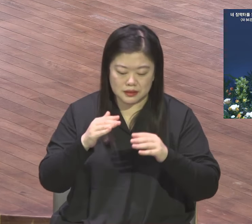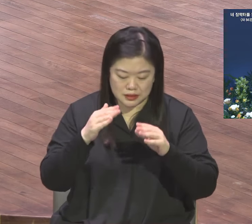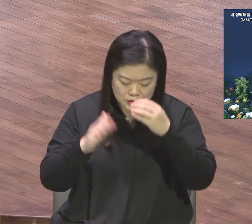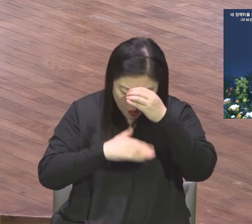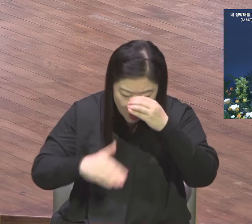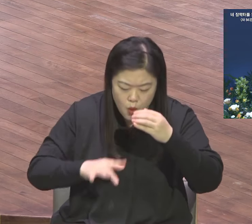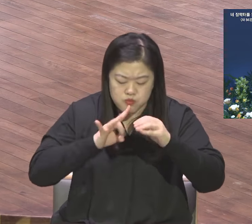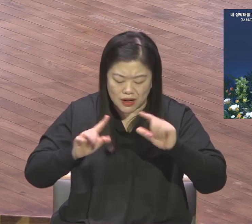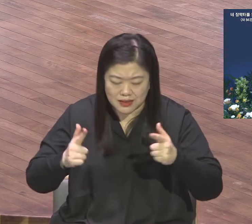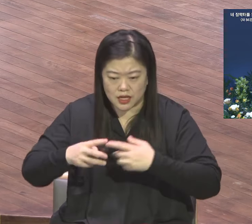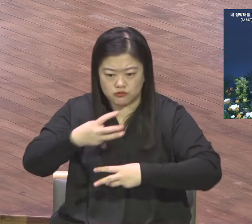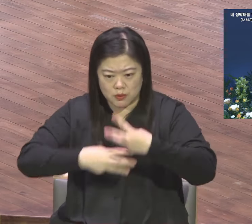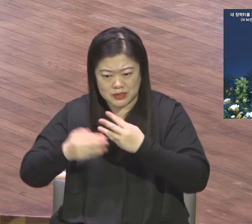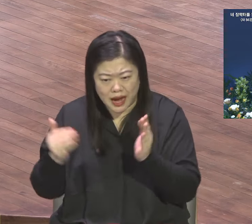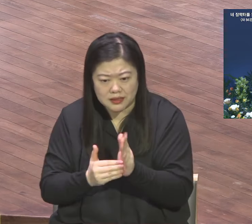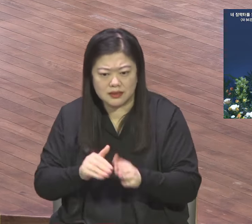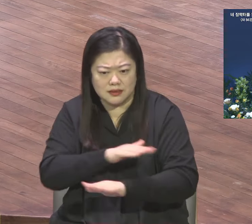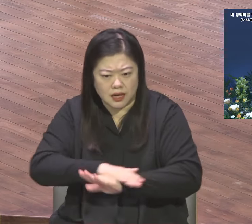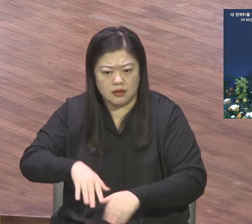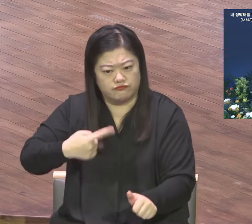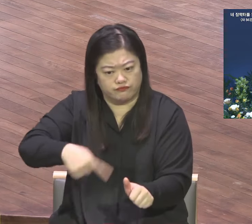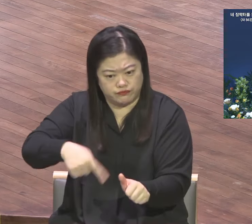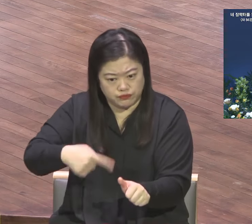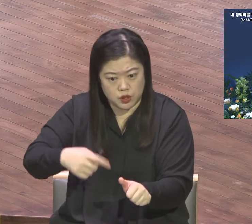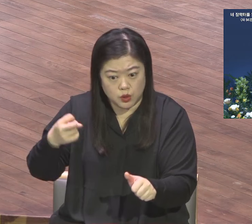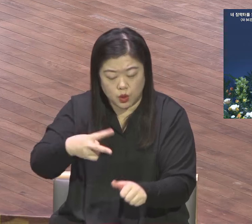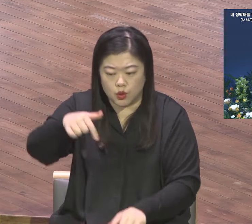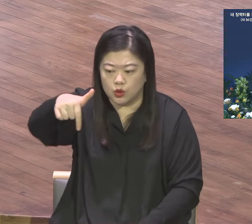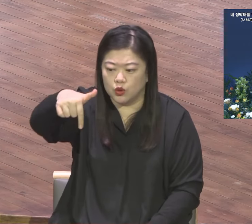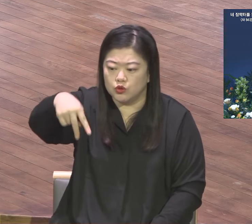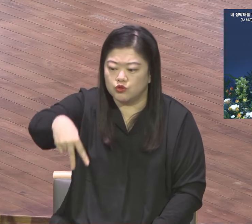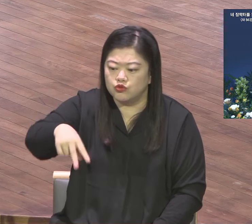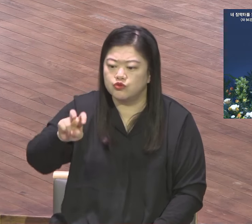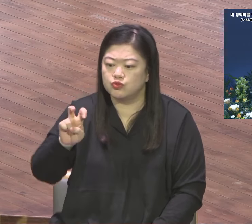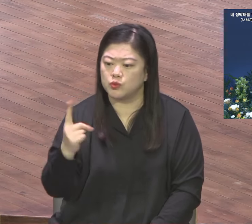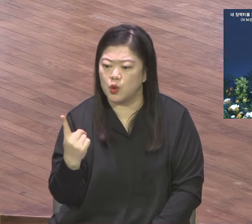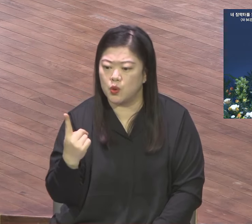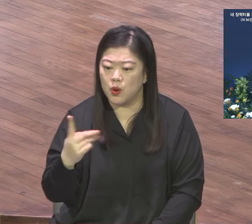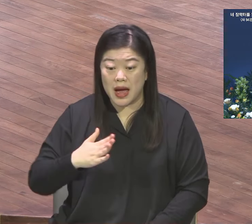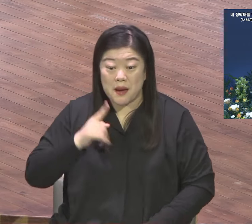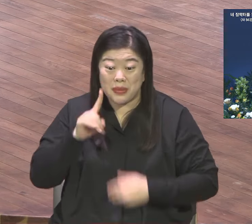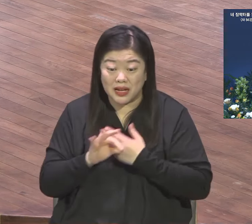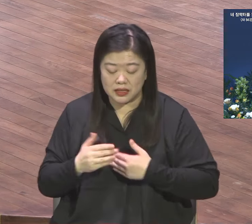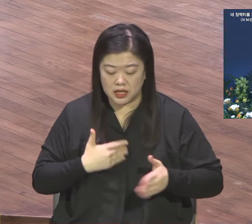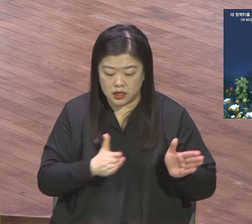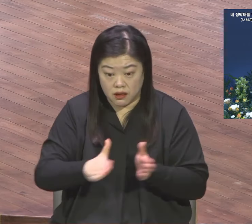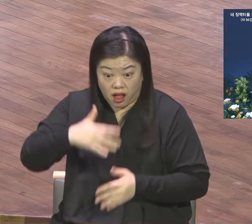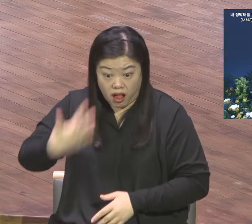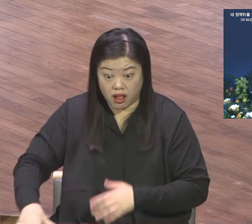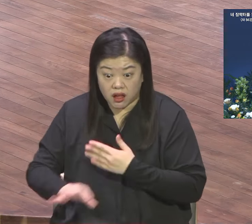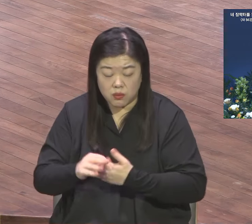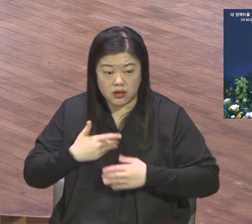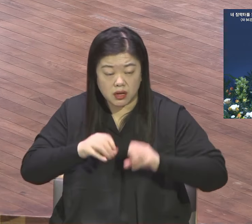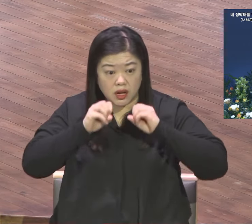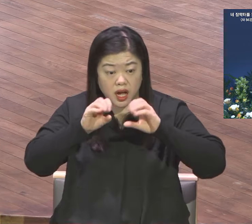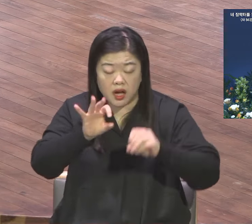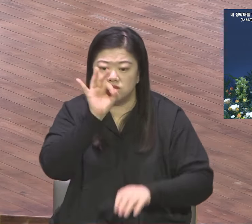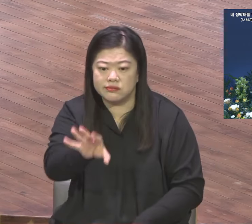규모를 갖추라. 그것이 바로 너 장막 틀을 넓혀라. 특별히 본문 1재로 보면